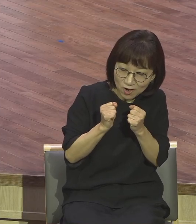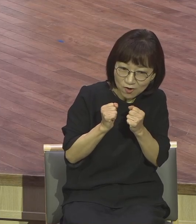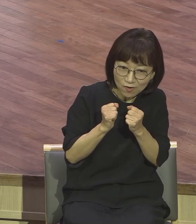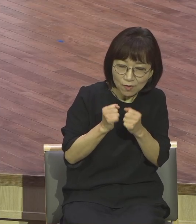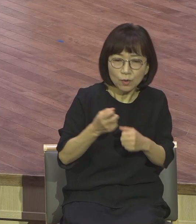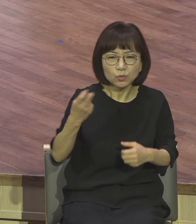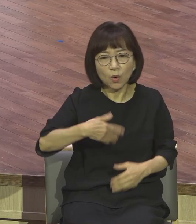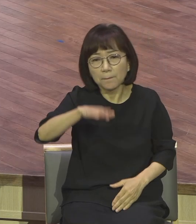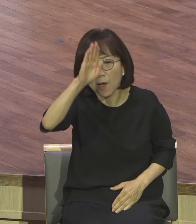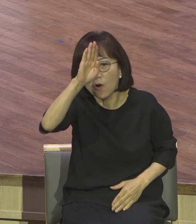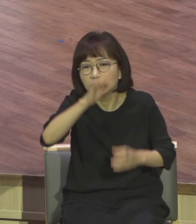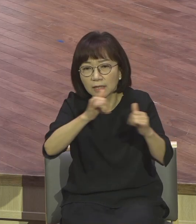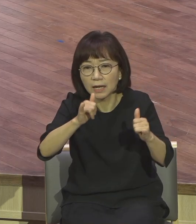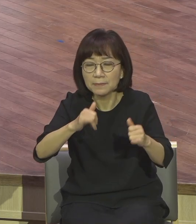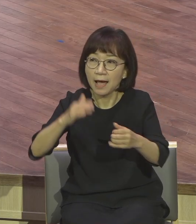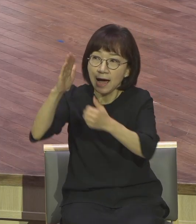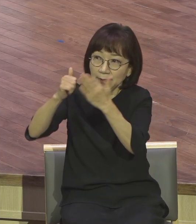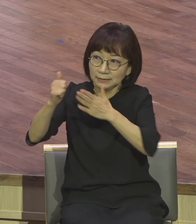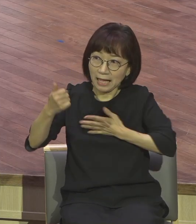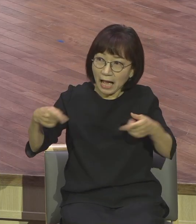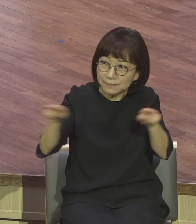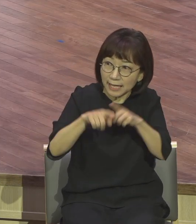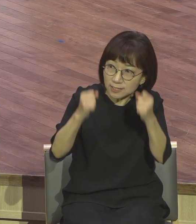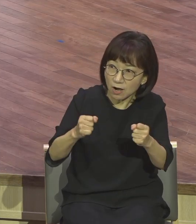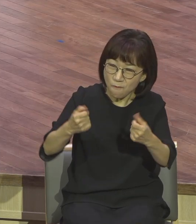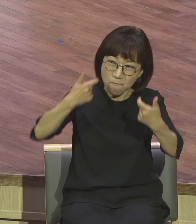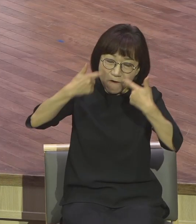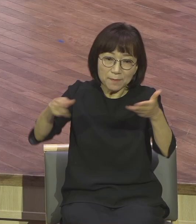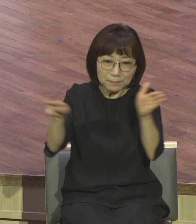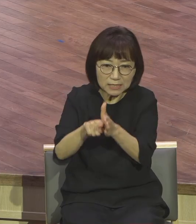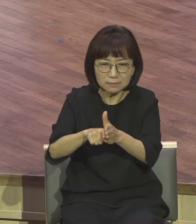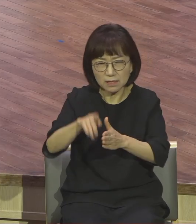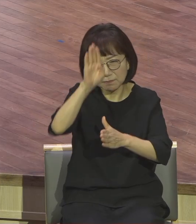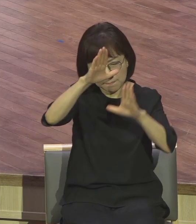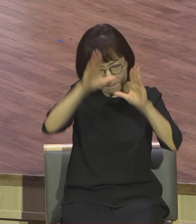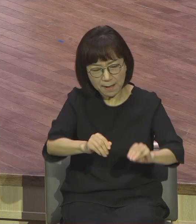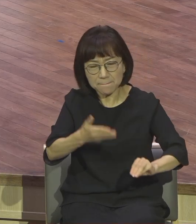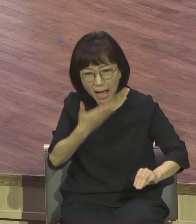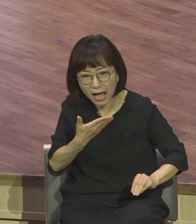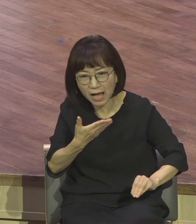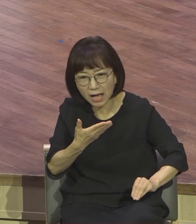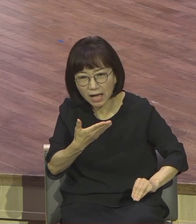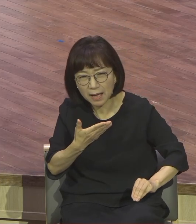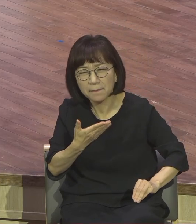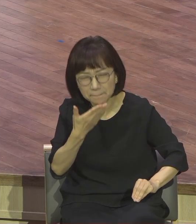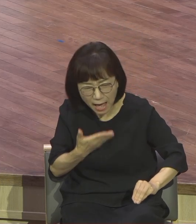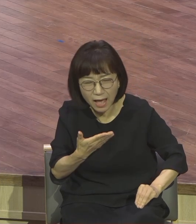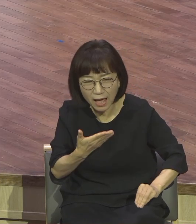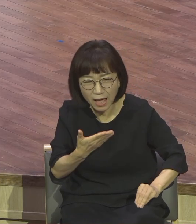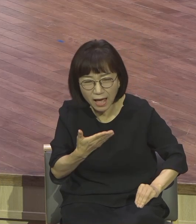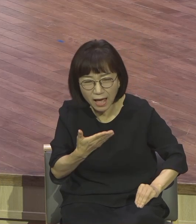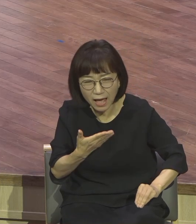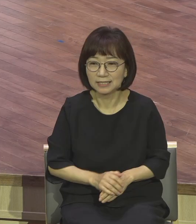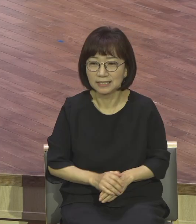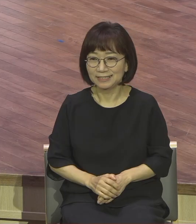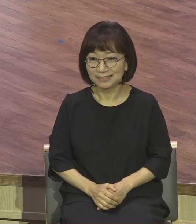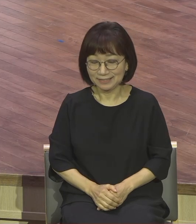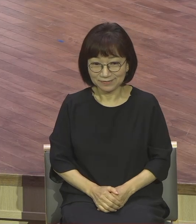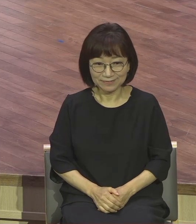하나님은 못하시는 분이 없는 분이잖아요 그러니까 신앙생활을요 정말 우리 기도를